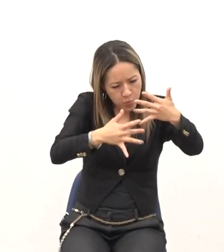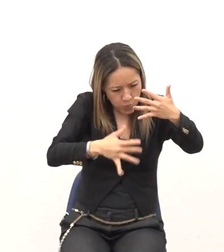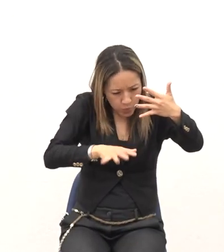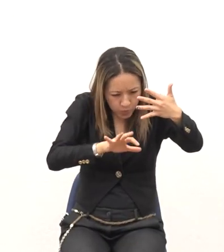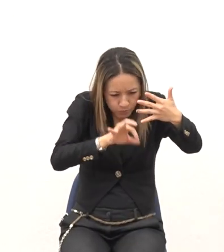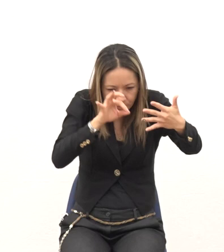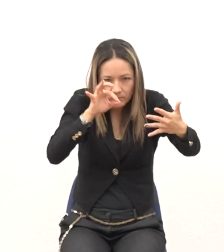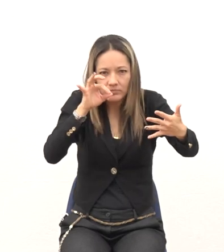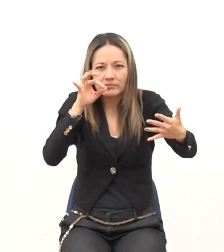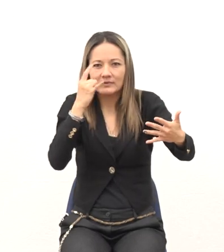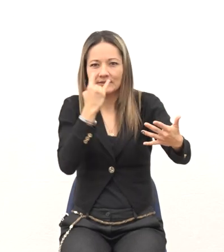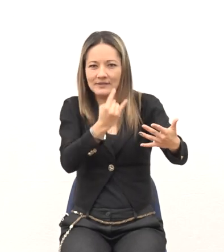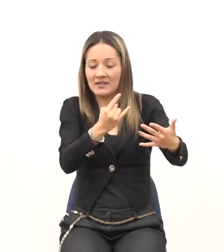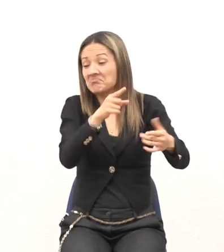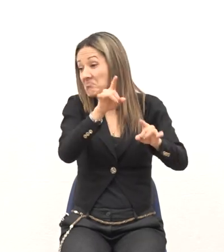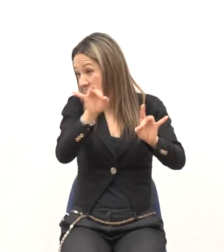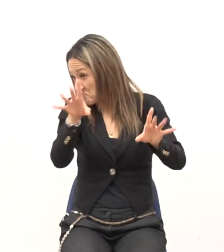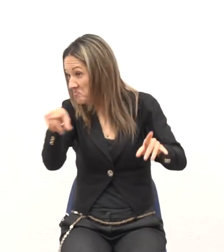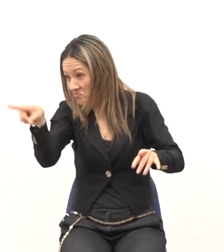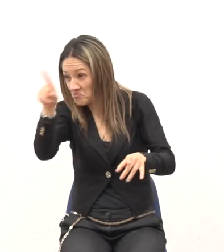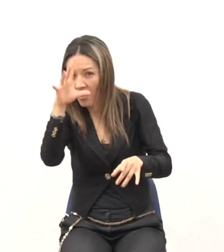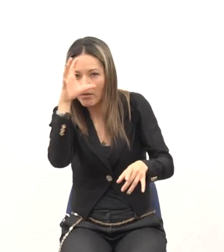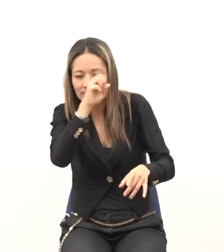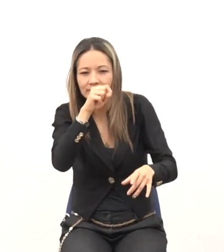De pronto Si ya lo sabe Pasto delicado